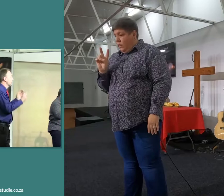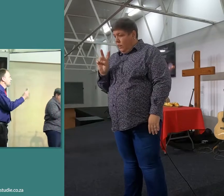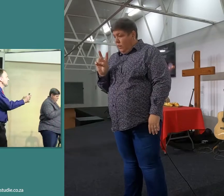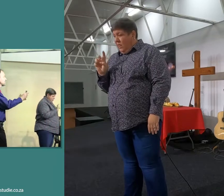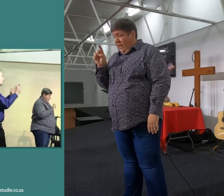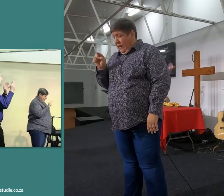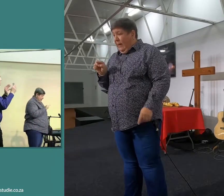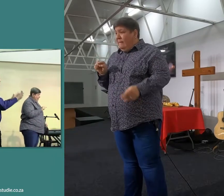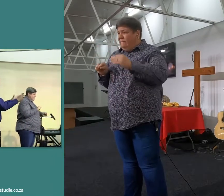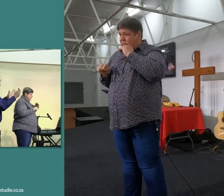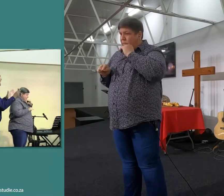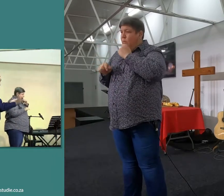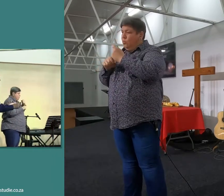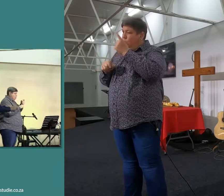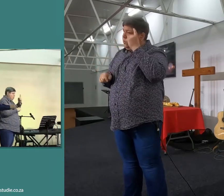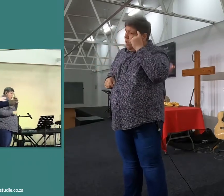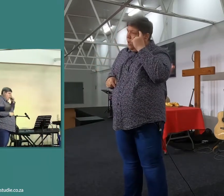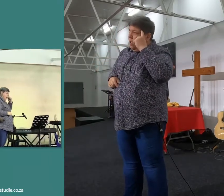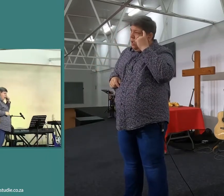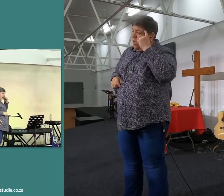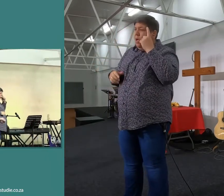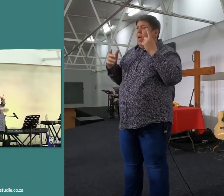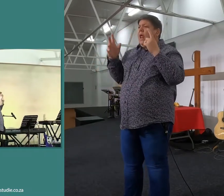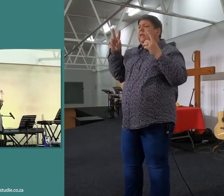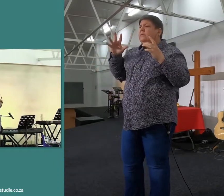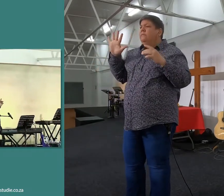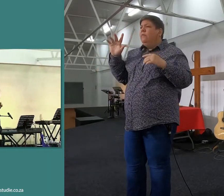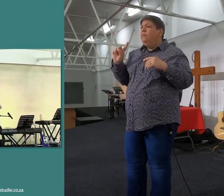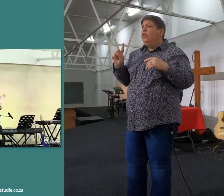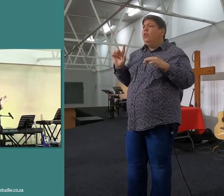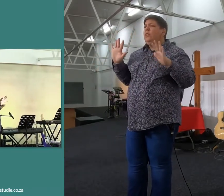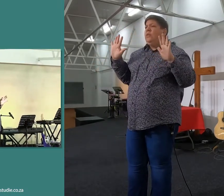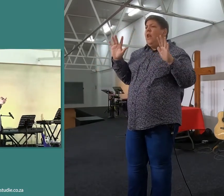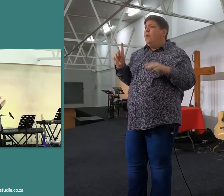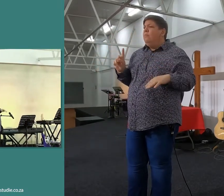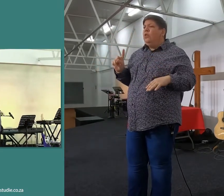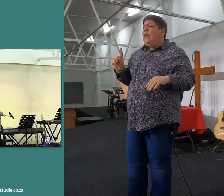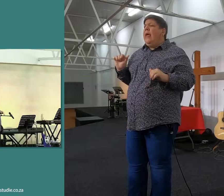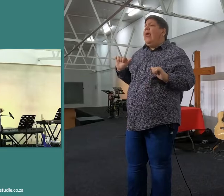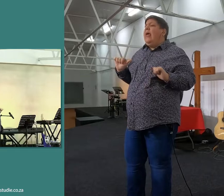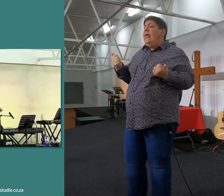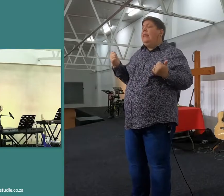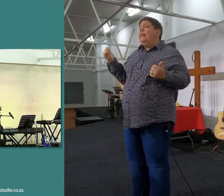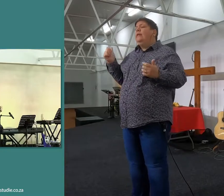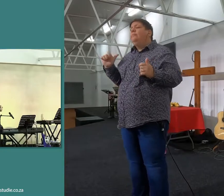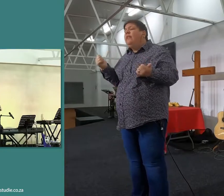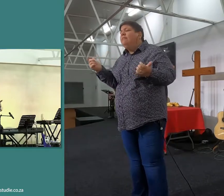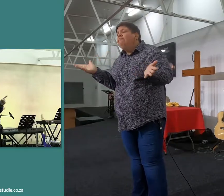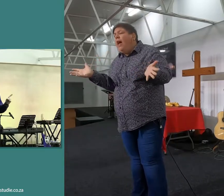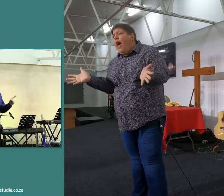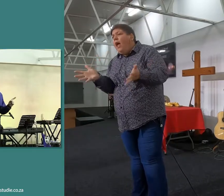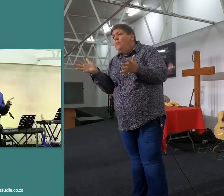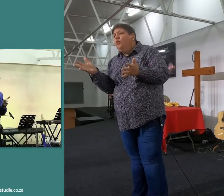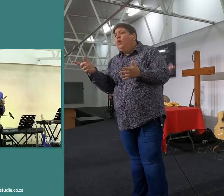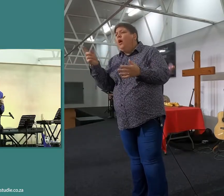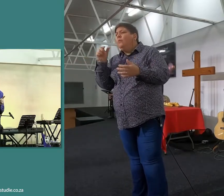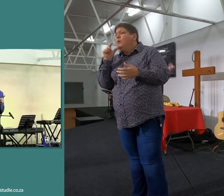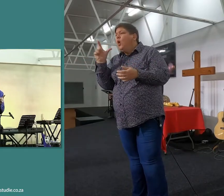lees die woord aandachtig, as jy tien minuut het, en ek wil liever hee, ek wil jou liever aanmoedig, om korter stikke te